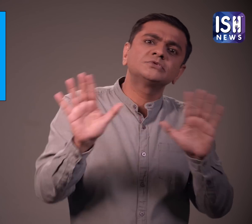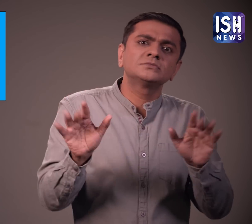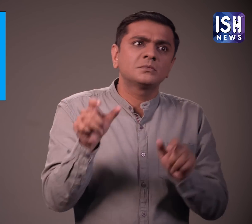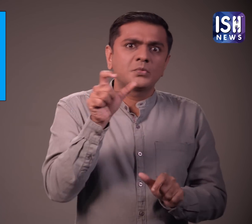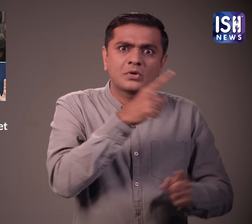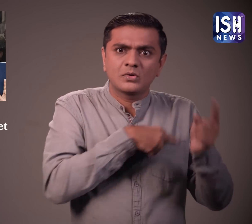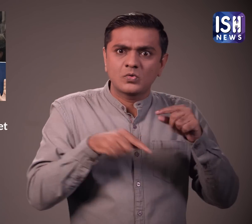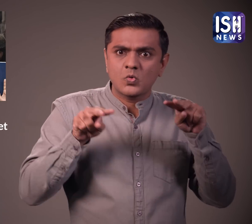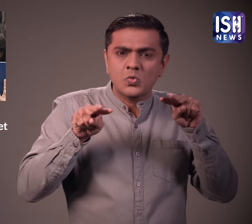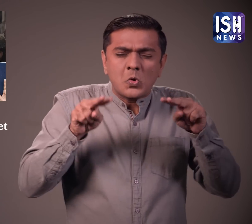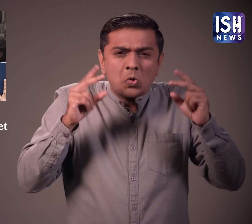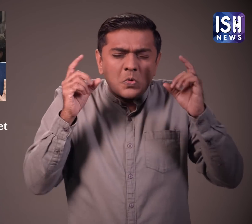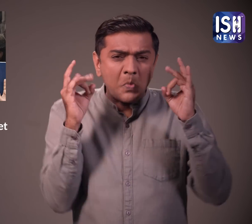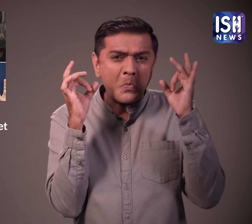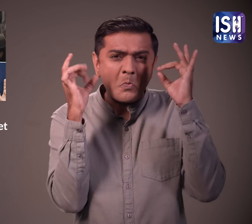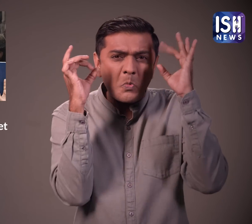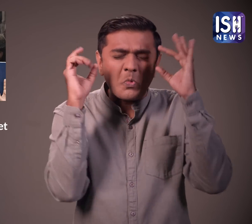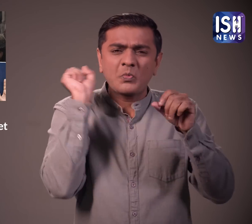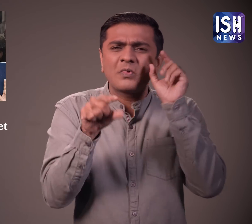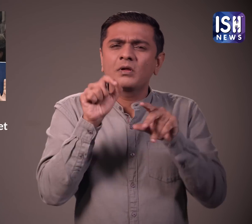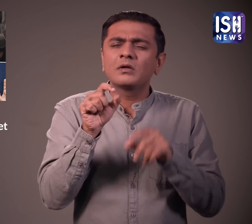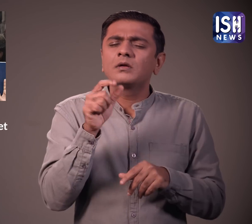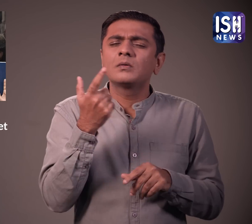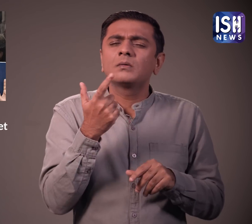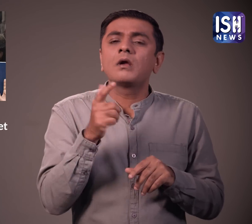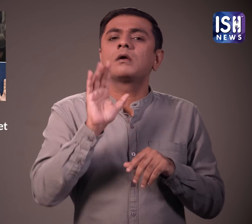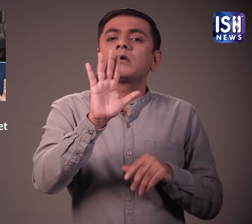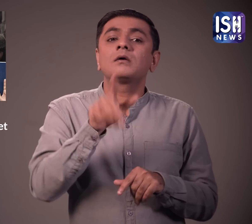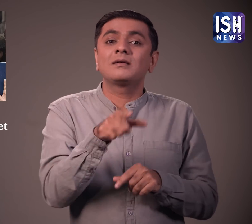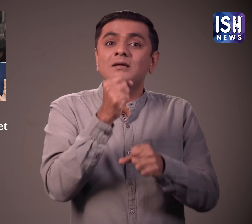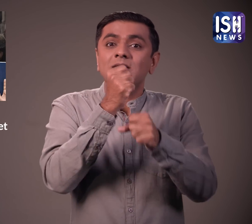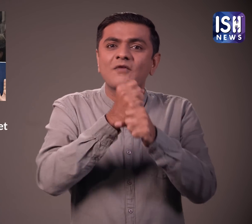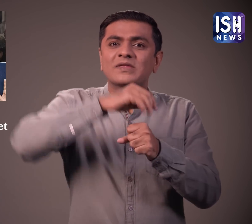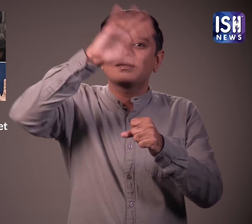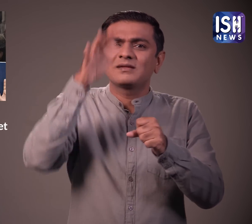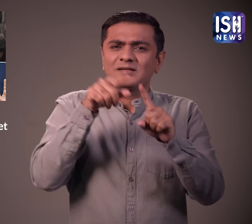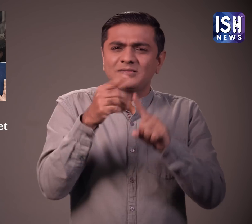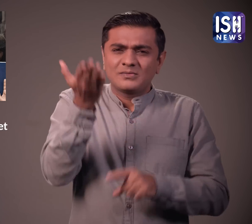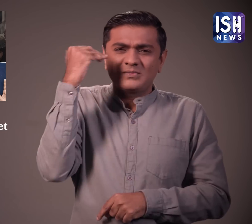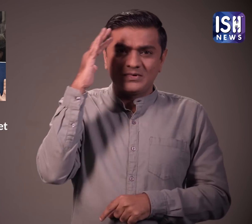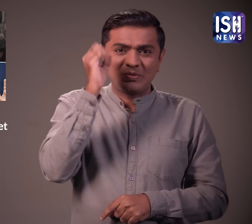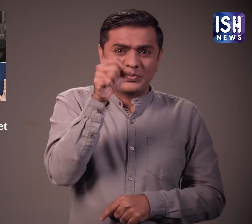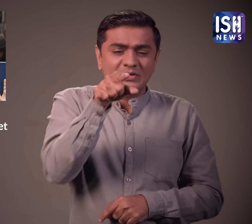इससे भारी हंगामा हुआ तो इसका क्या मतलब था? दोजार बीस में भारत चीन सीमा पर